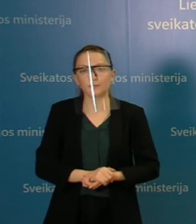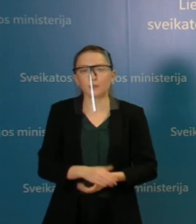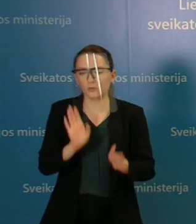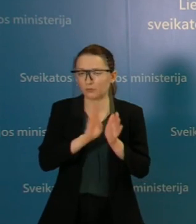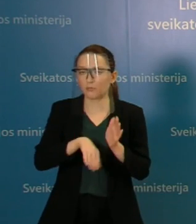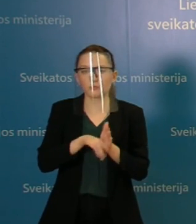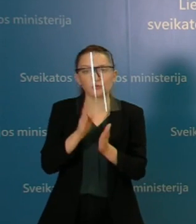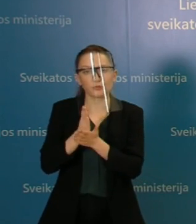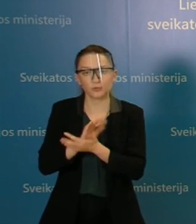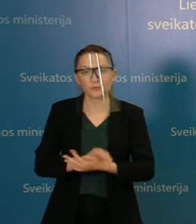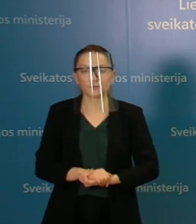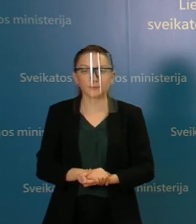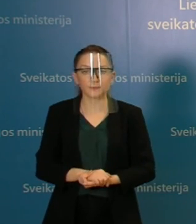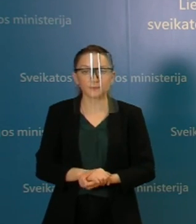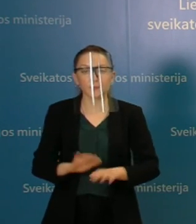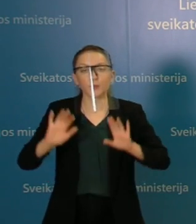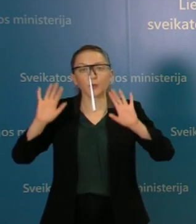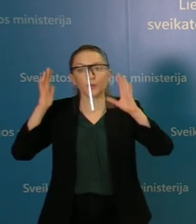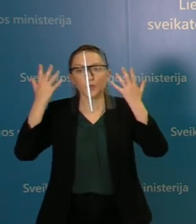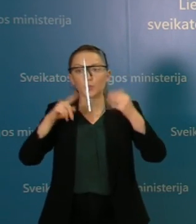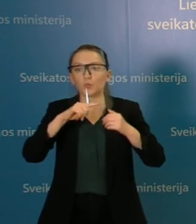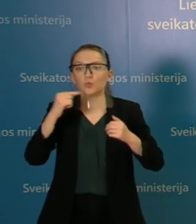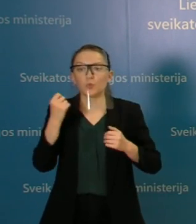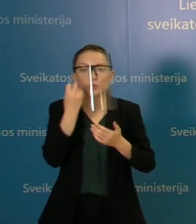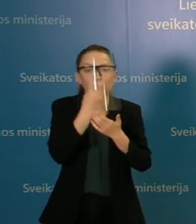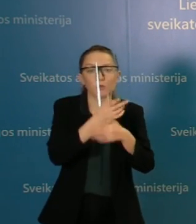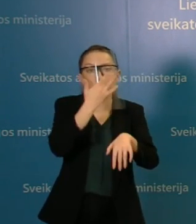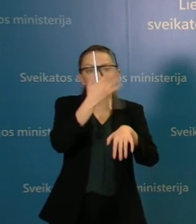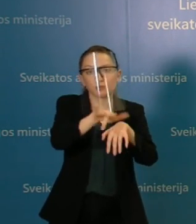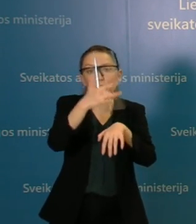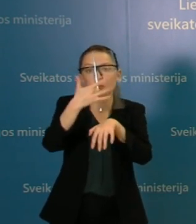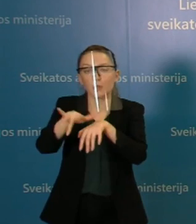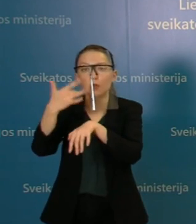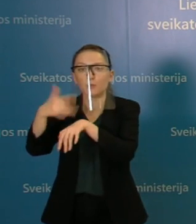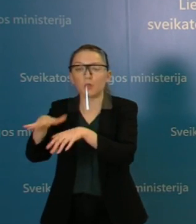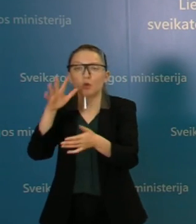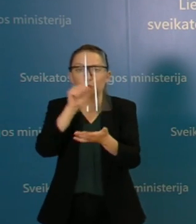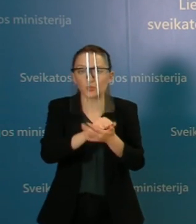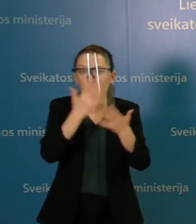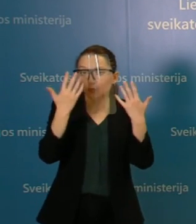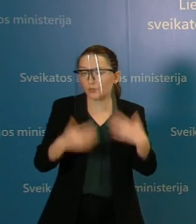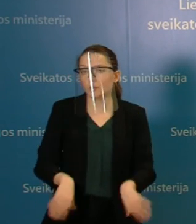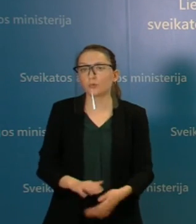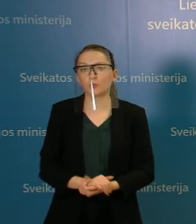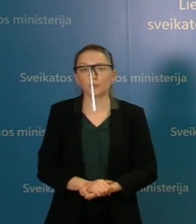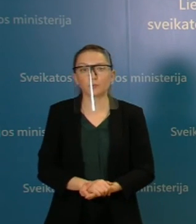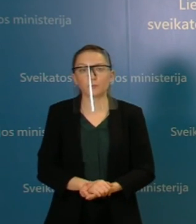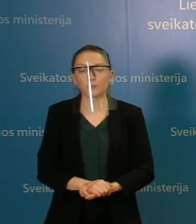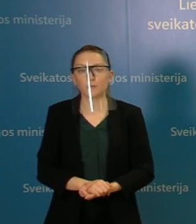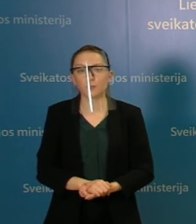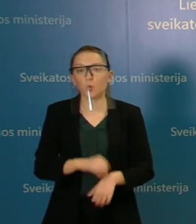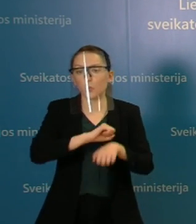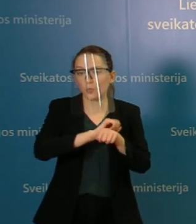labai paprastas. Jeigu bus užguldytos visos lovos, kurios šiuo metu yra prieinamos COVID